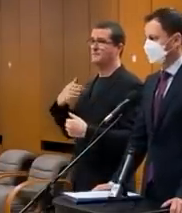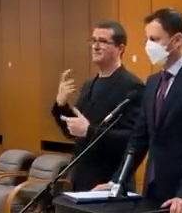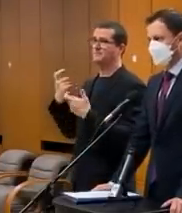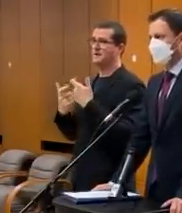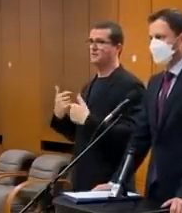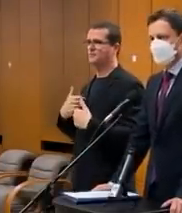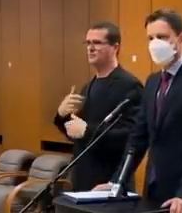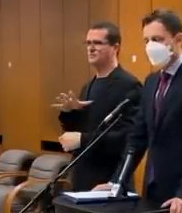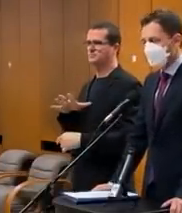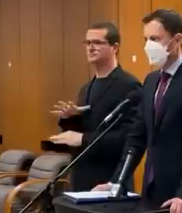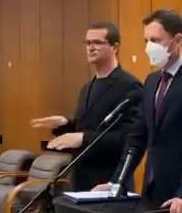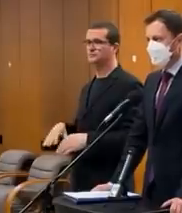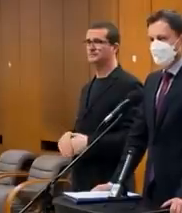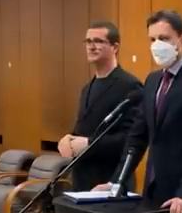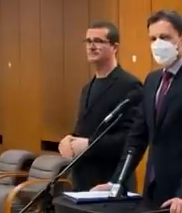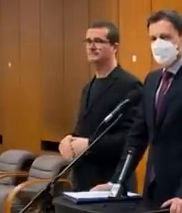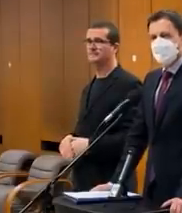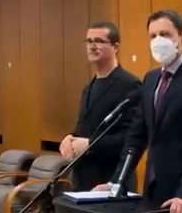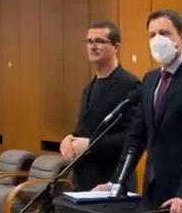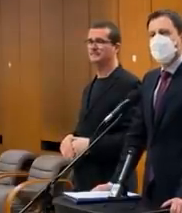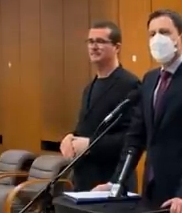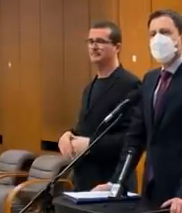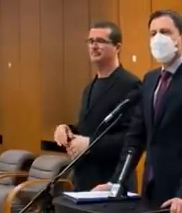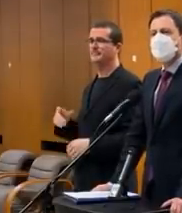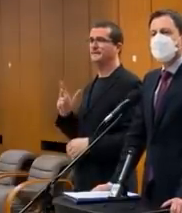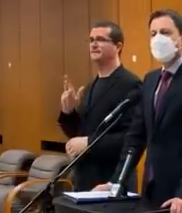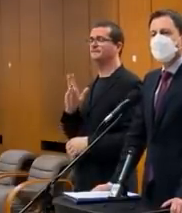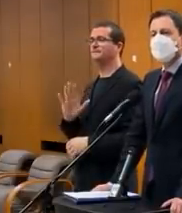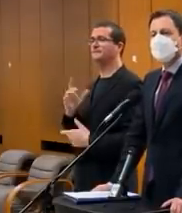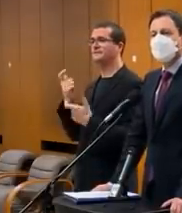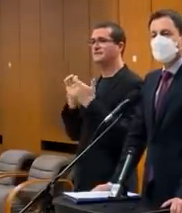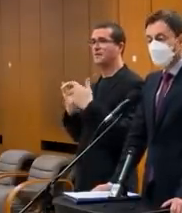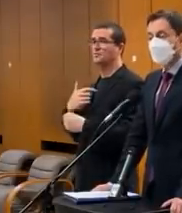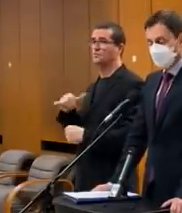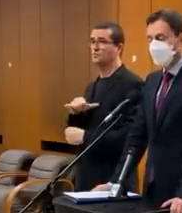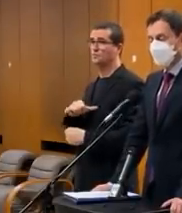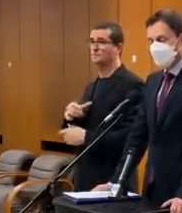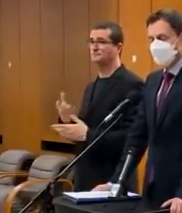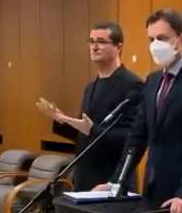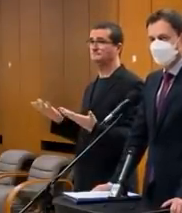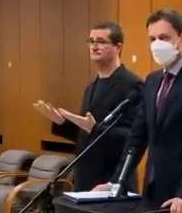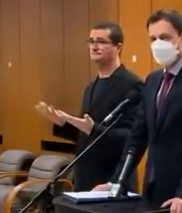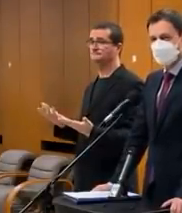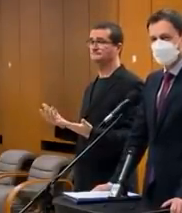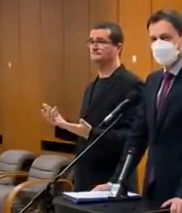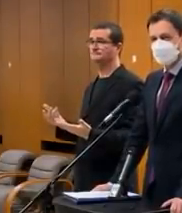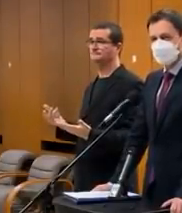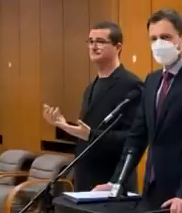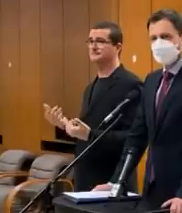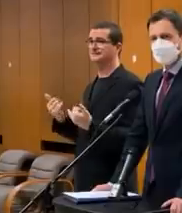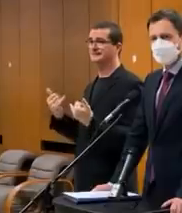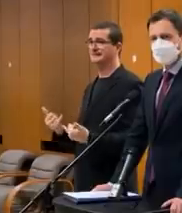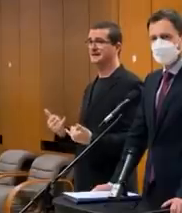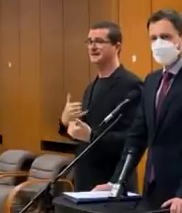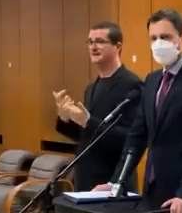mi váš názor, to je veľmi nebezpečné. Ja chápem, ja chápem. Chápete, teraz sme